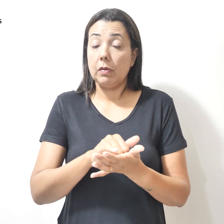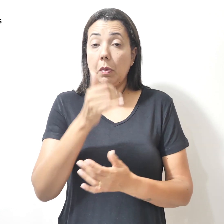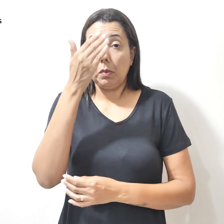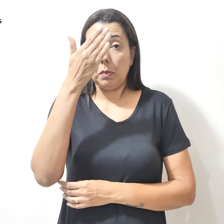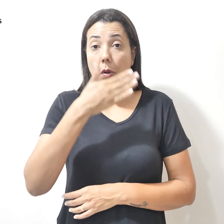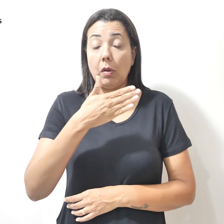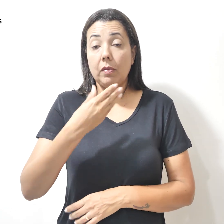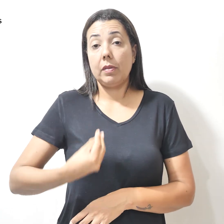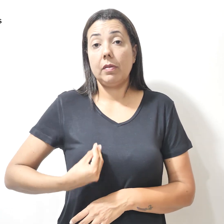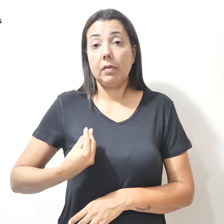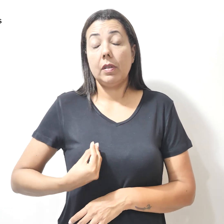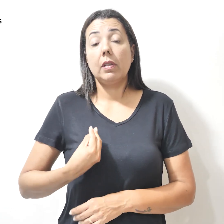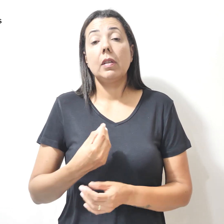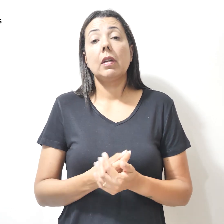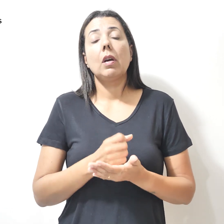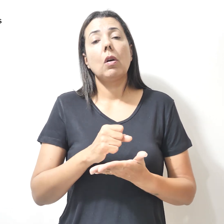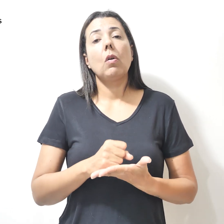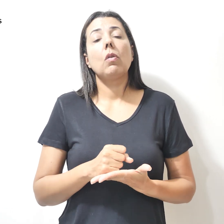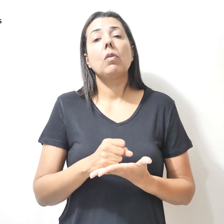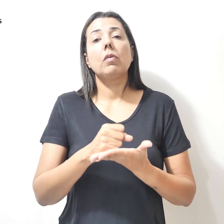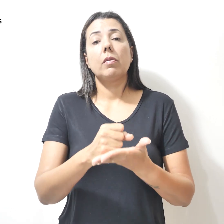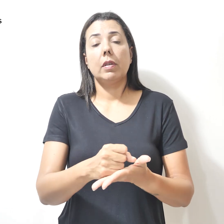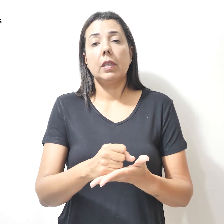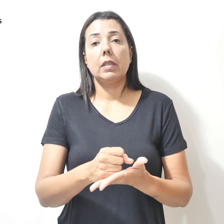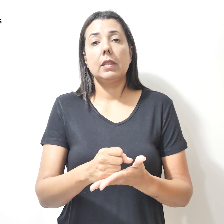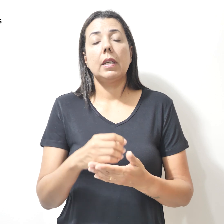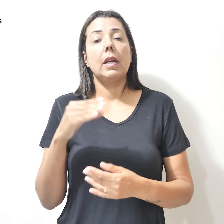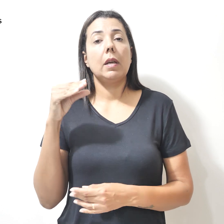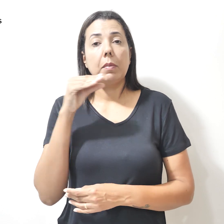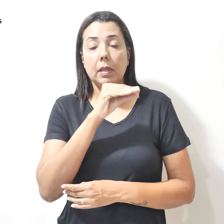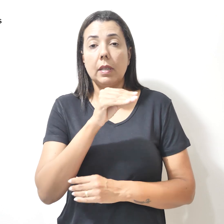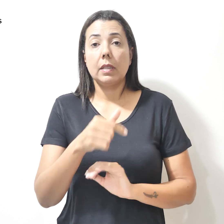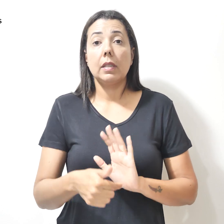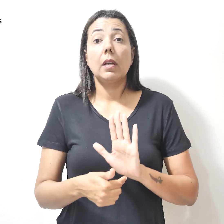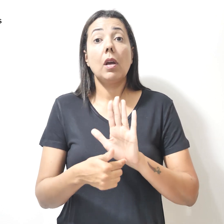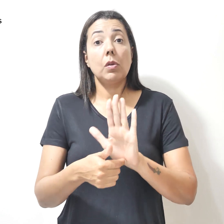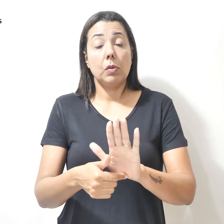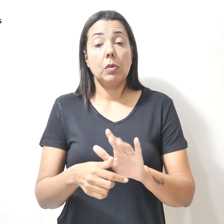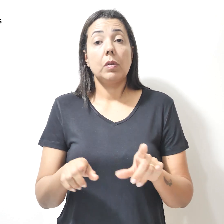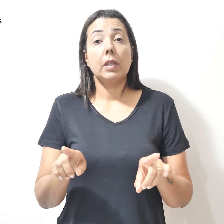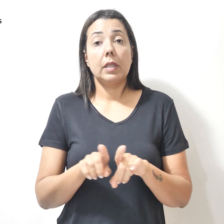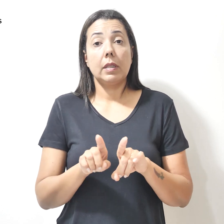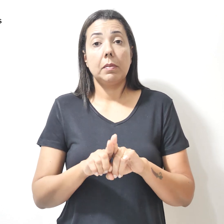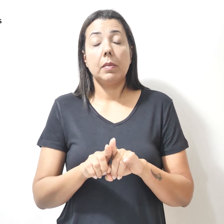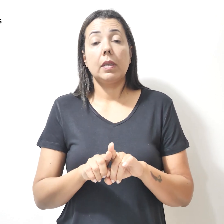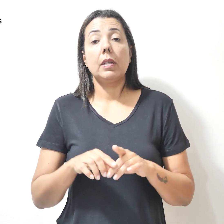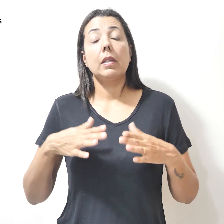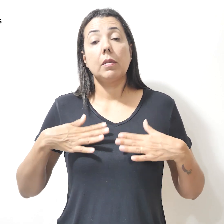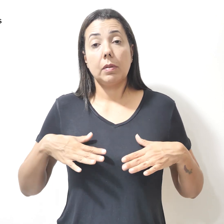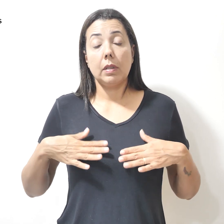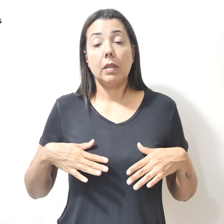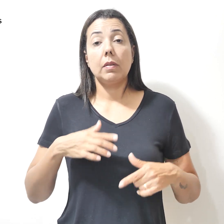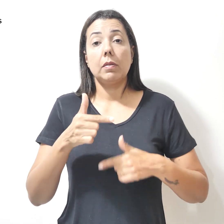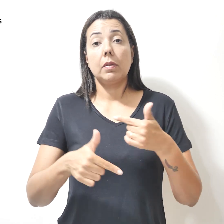GDF oferece agilidade no atendimento e comodidade nessa tarefa anual.